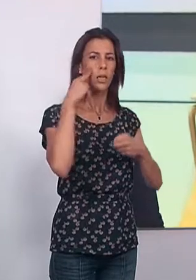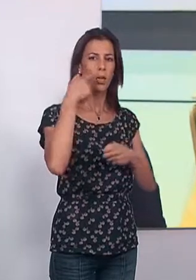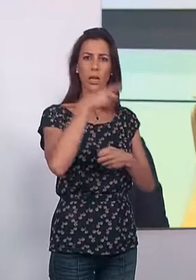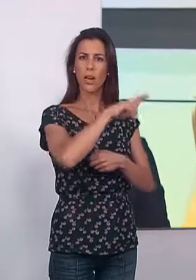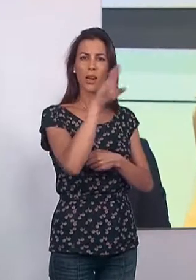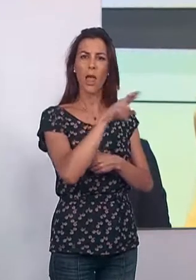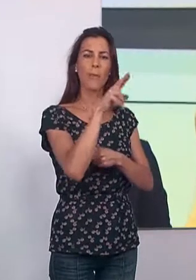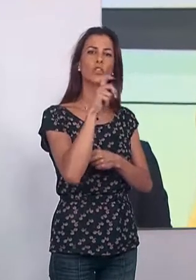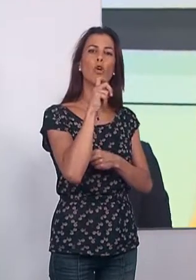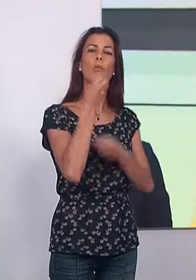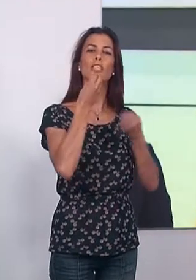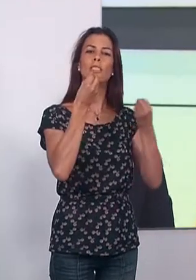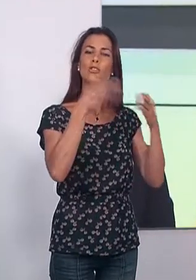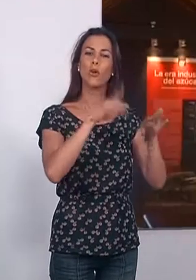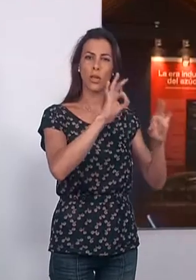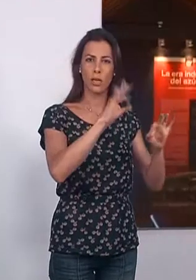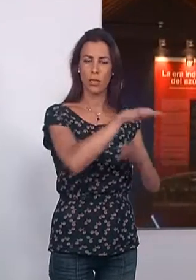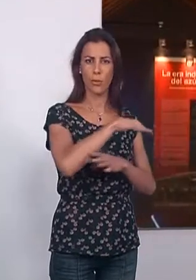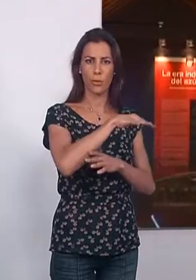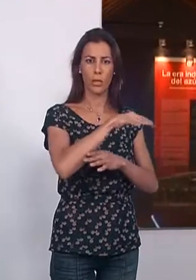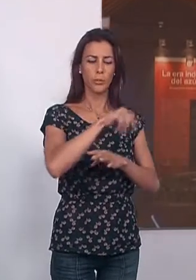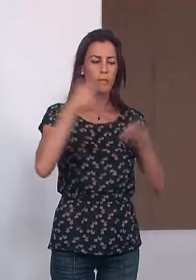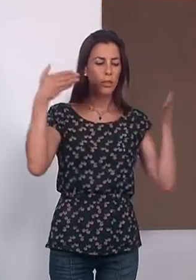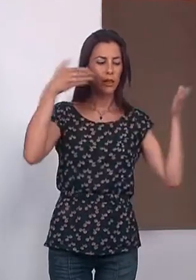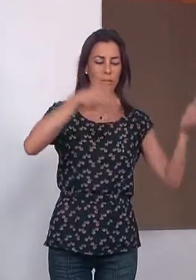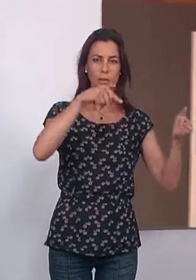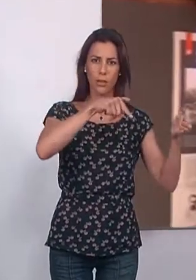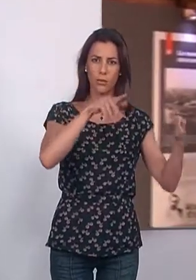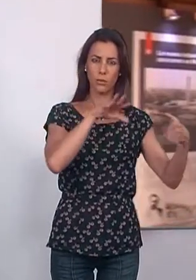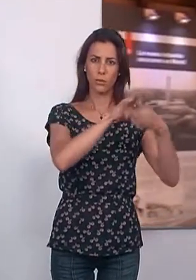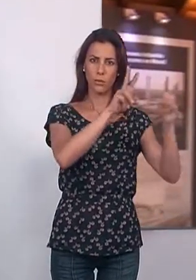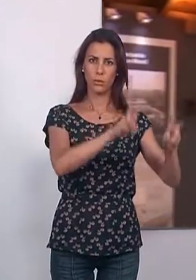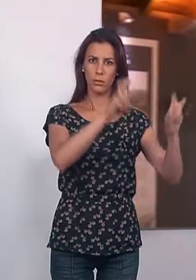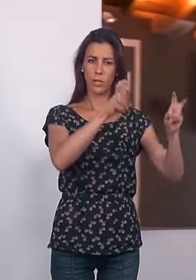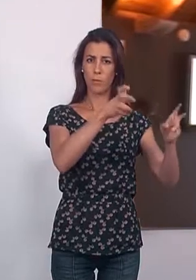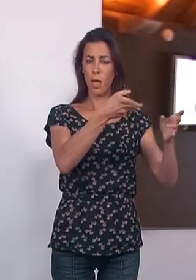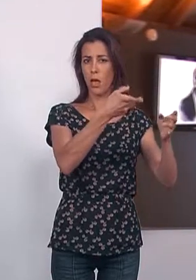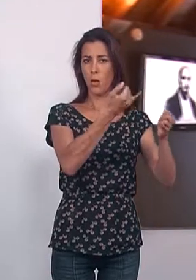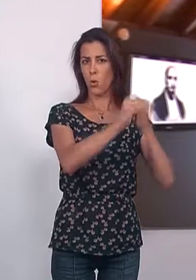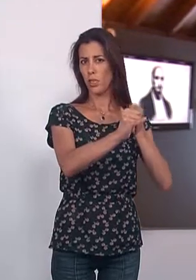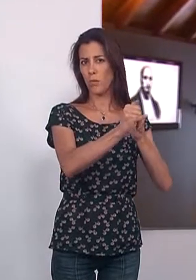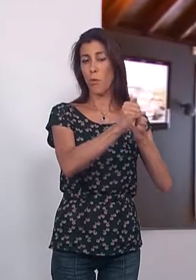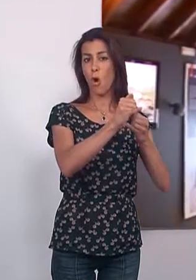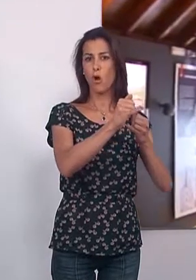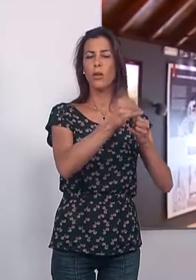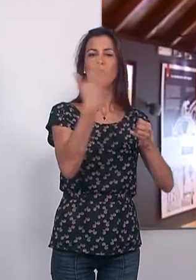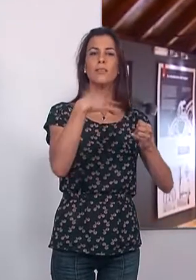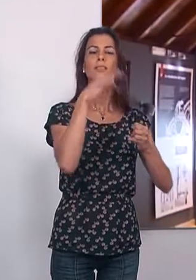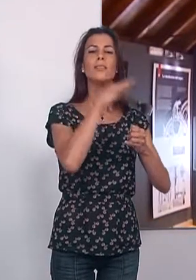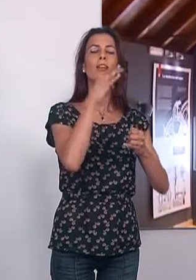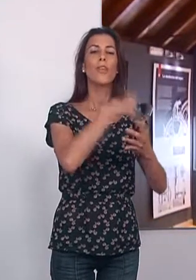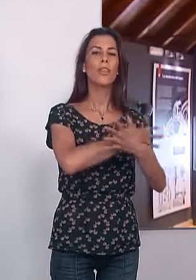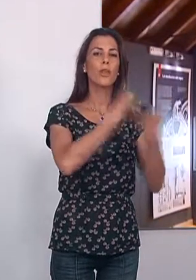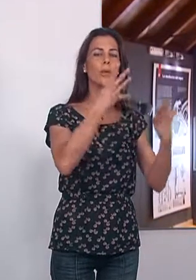cabo un repaso por la historia de la localidad centrado en esta edición en las últimas décadas del siglo